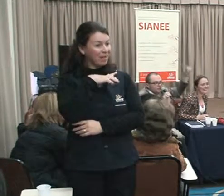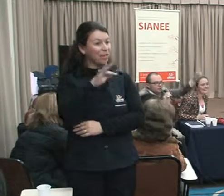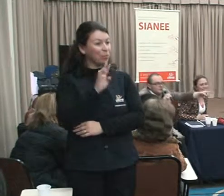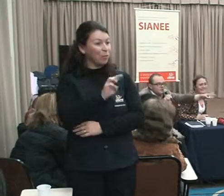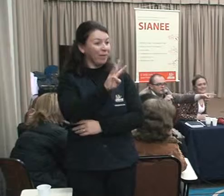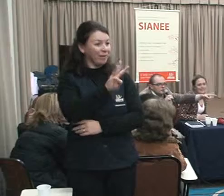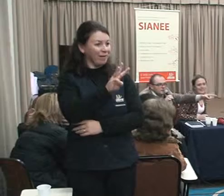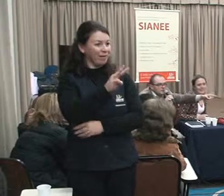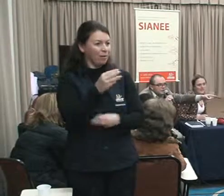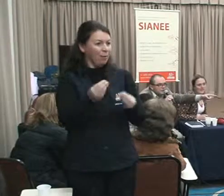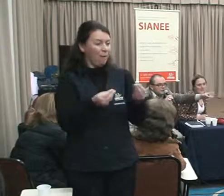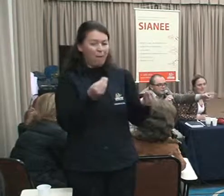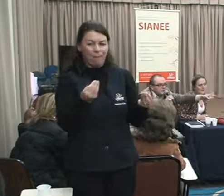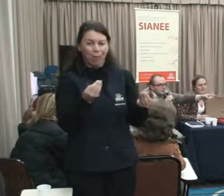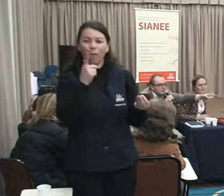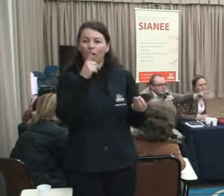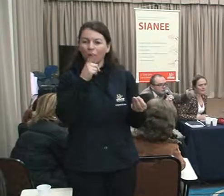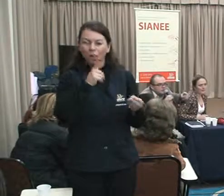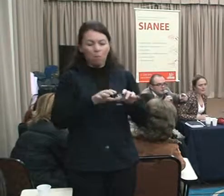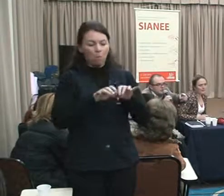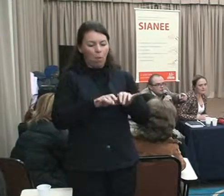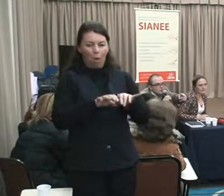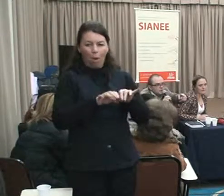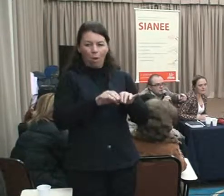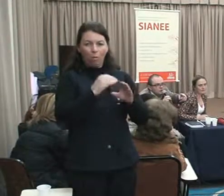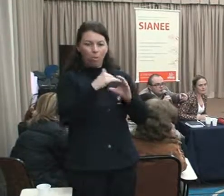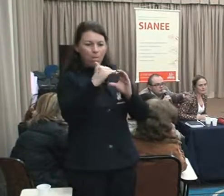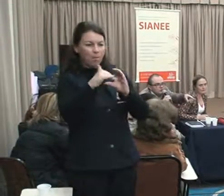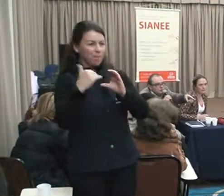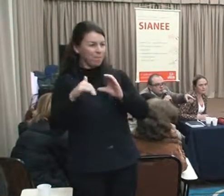alguém inscrito antes da nossa amiga ali? Legal. Sim. Ok. Tchau.